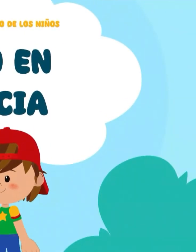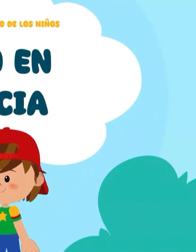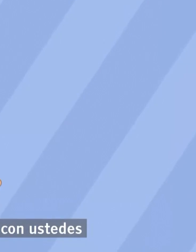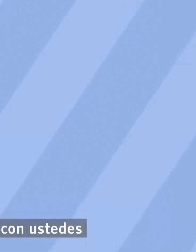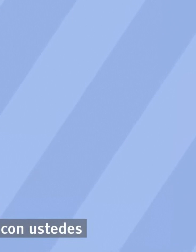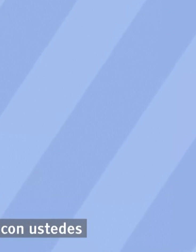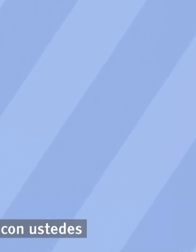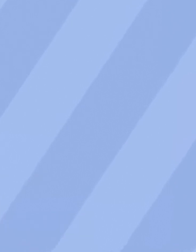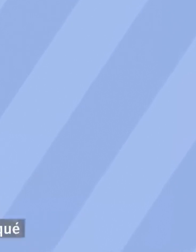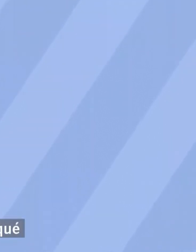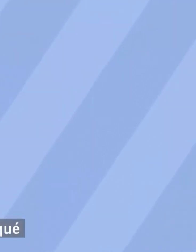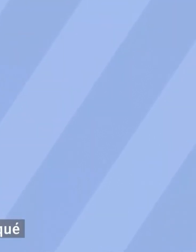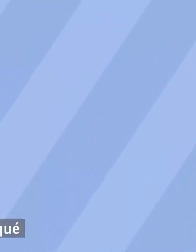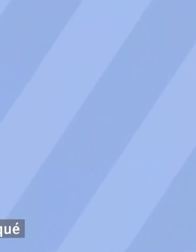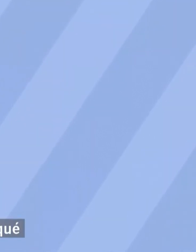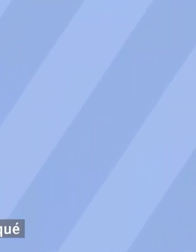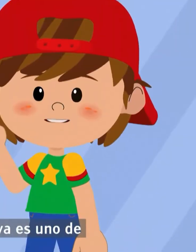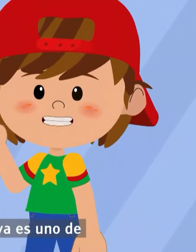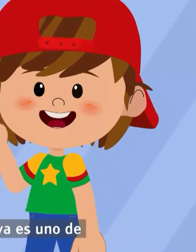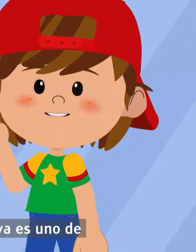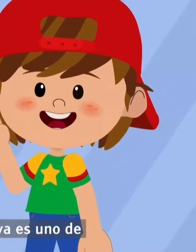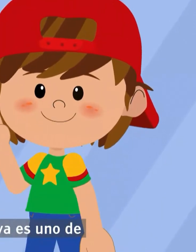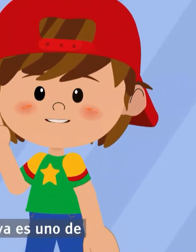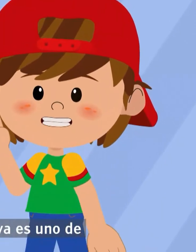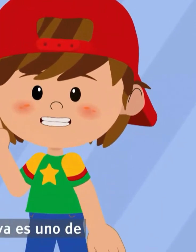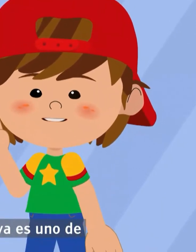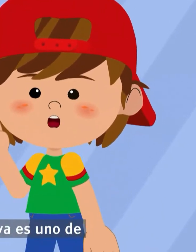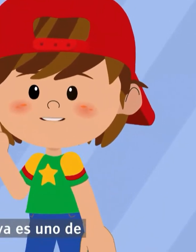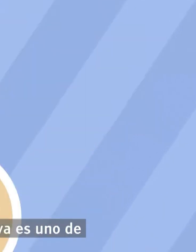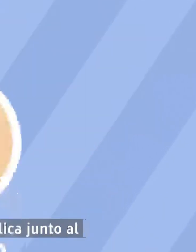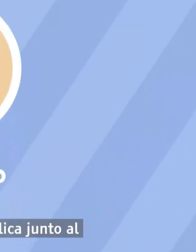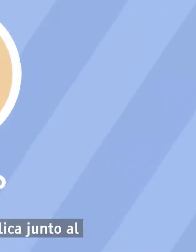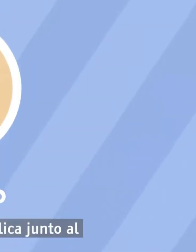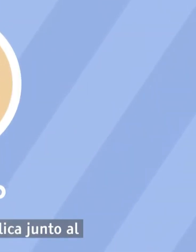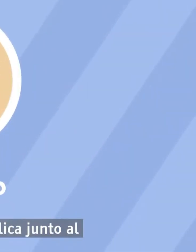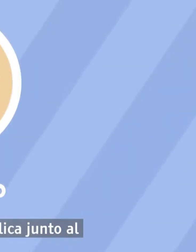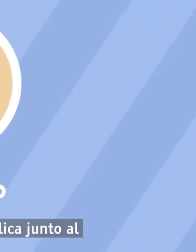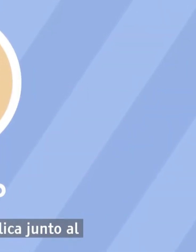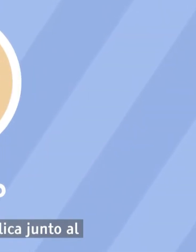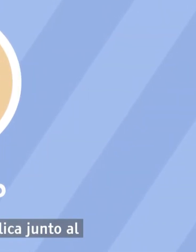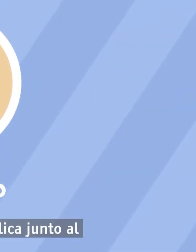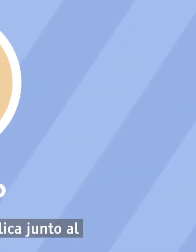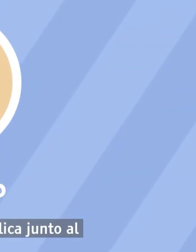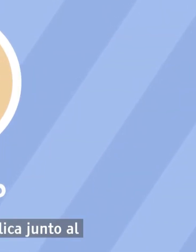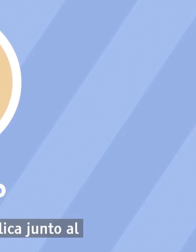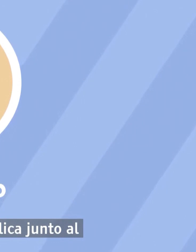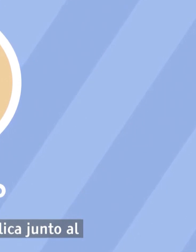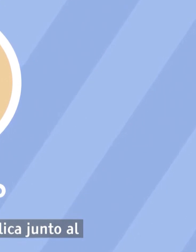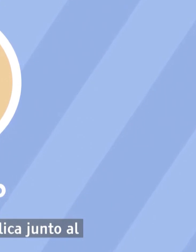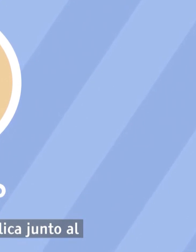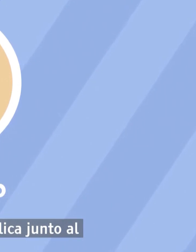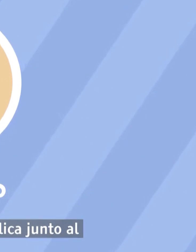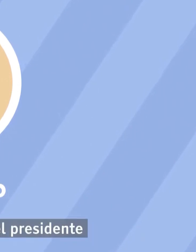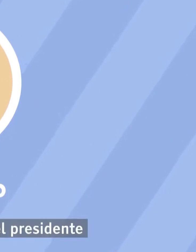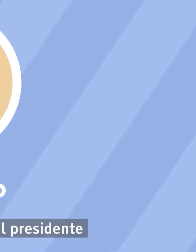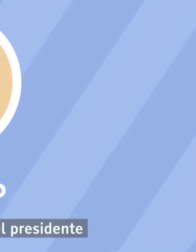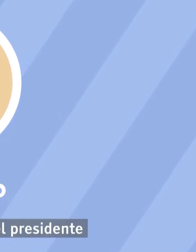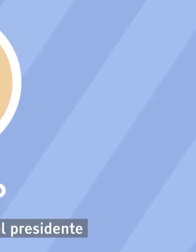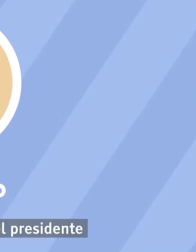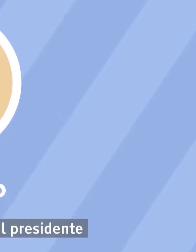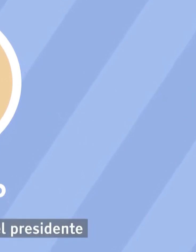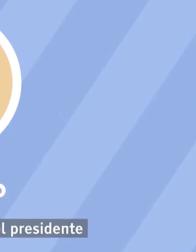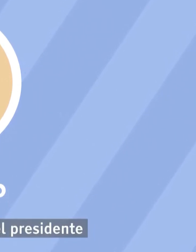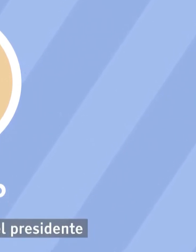el atractivo de contar con la participación de Museito y Museí, personajes del Museo de los Niños, quienes explican